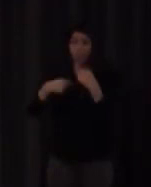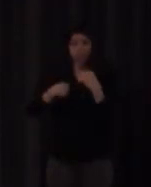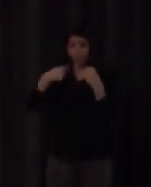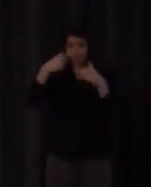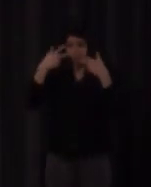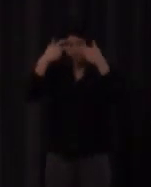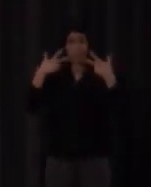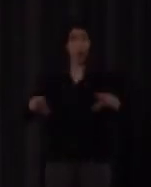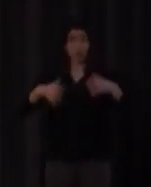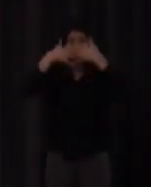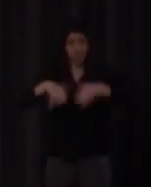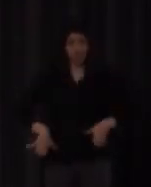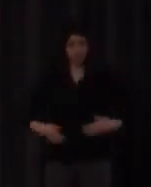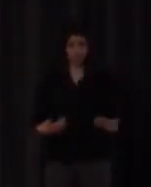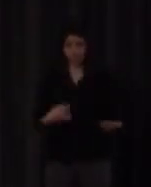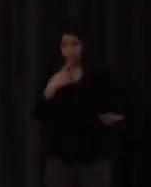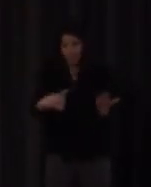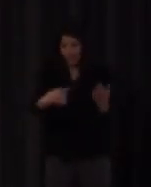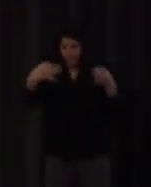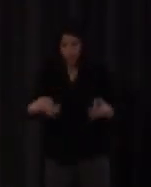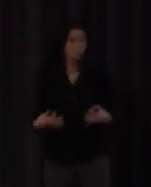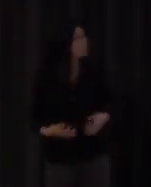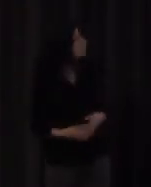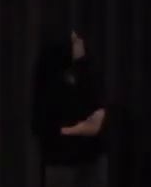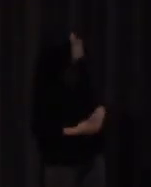o sí ¿de acuerdo? bien